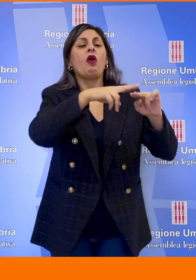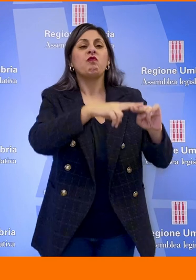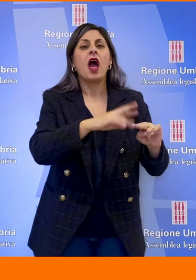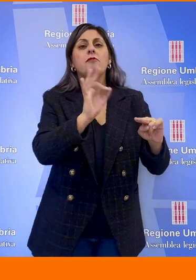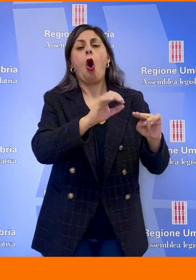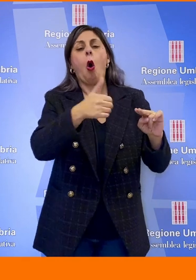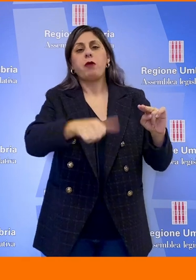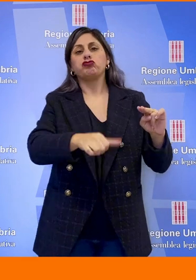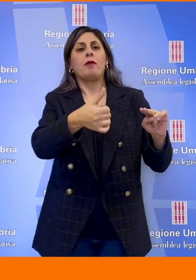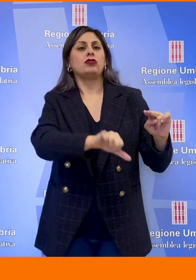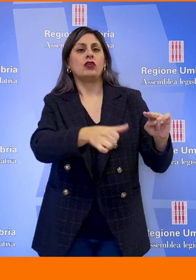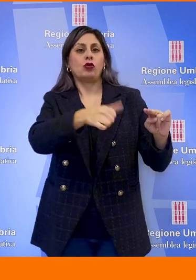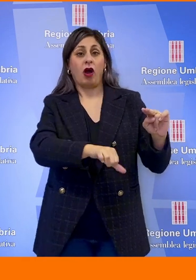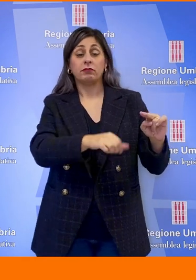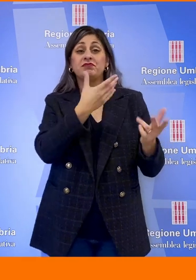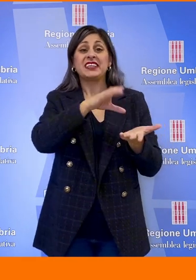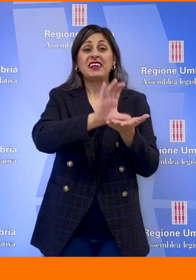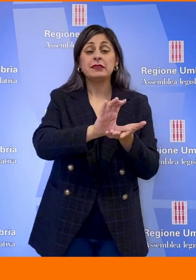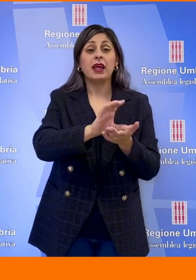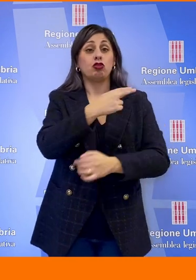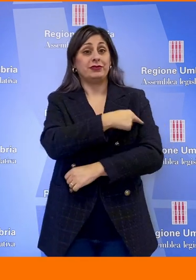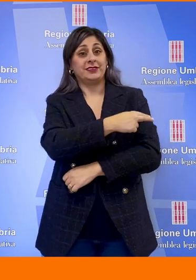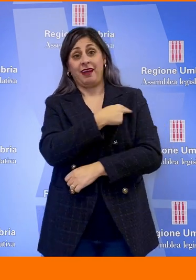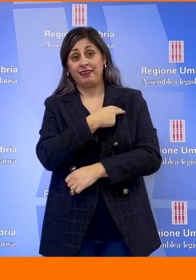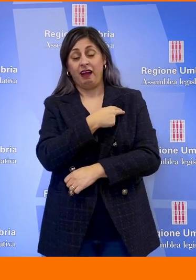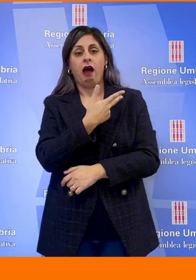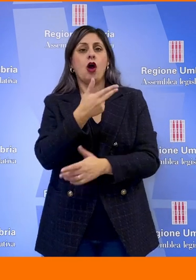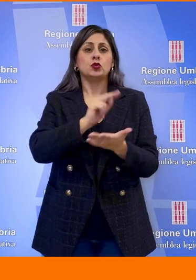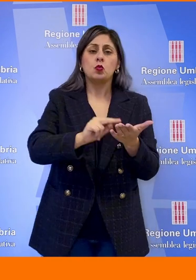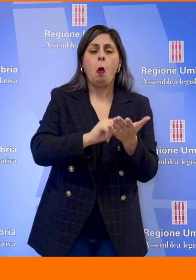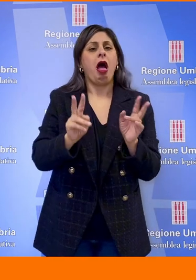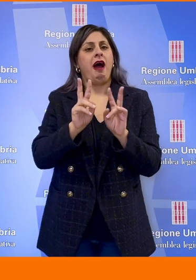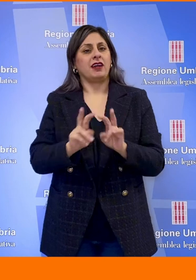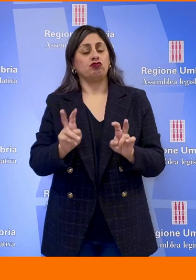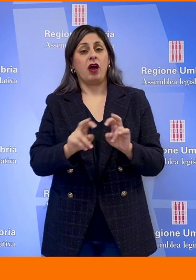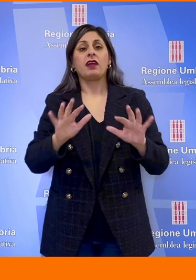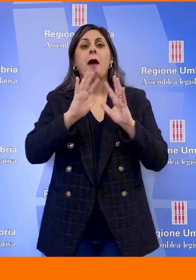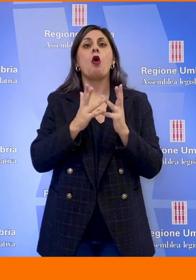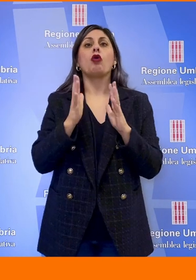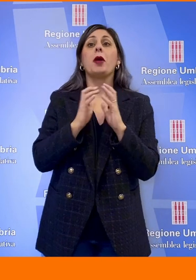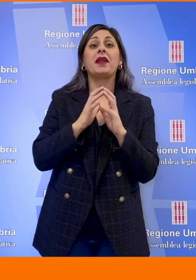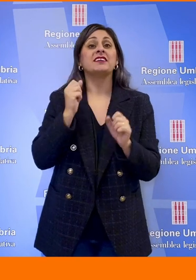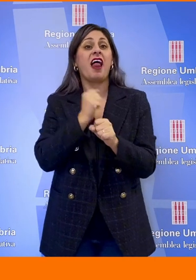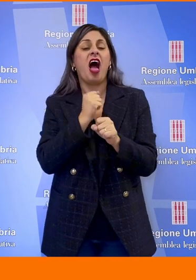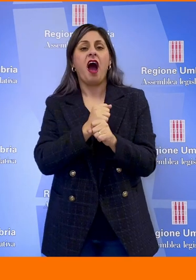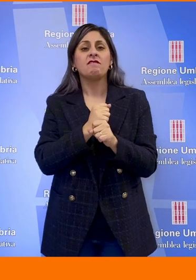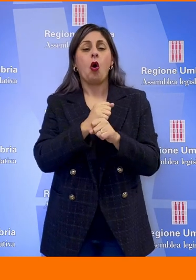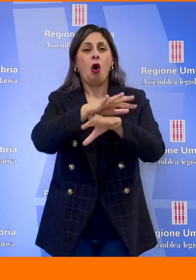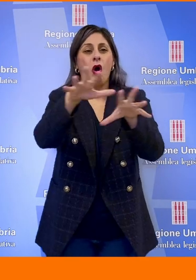bocciate. Gli investimenti in sanità, in scuole ricerca e nel mondo delle imprese e del lavoro sono sostanzialmente un terzo